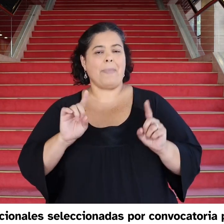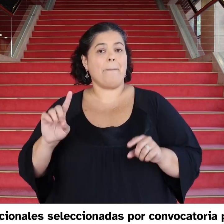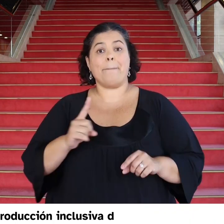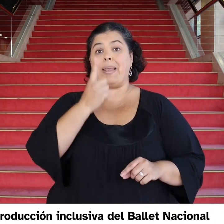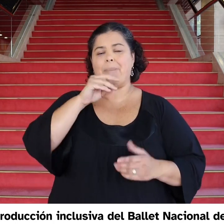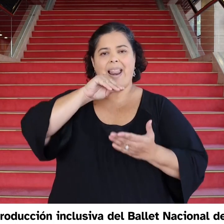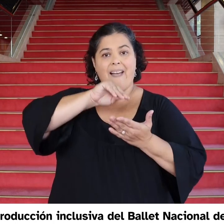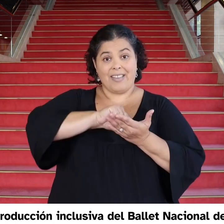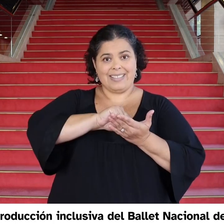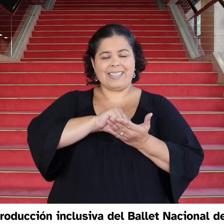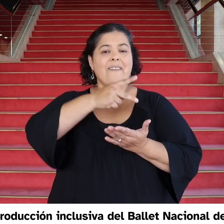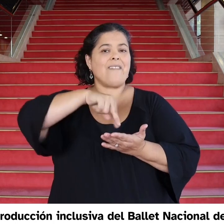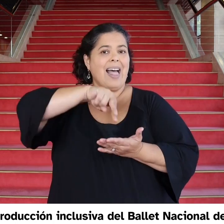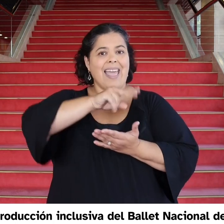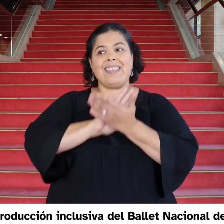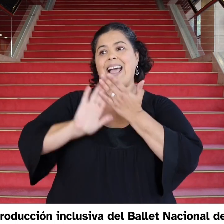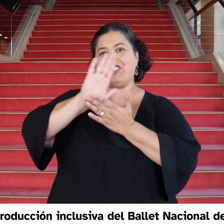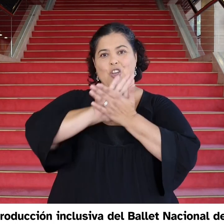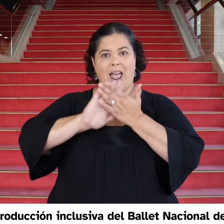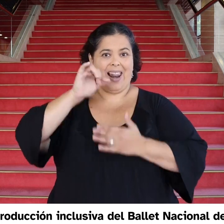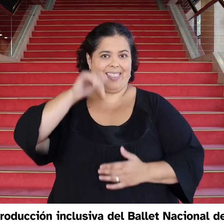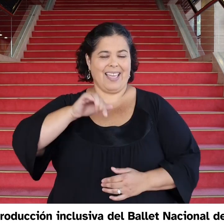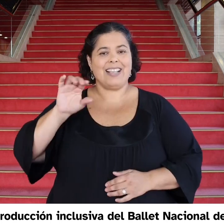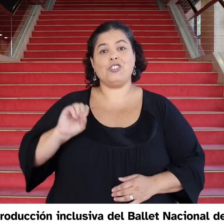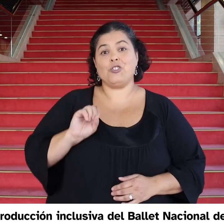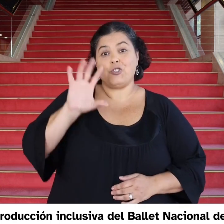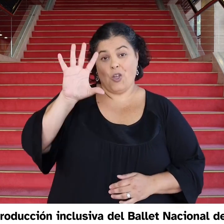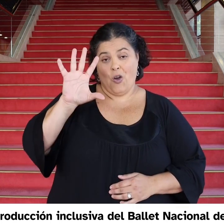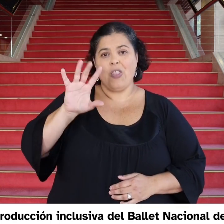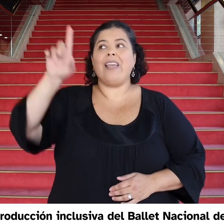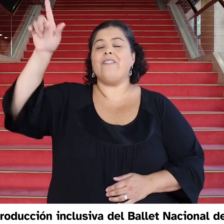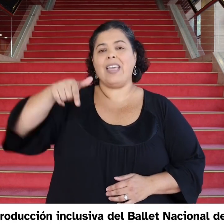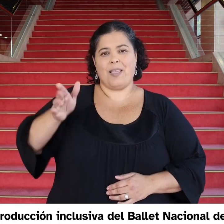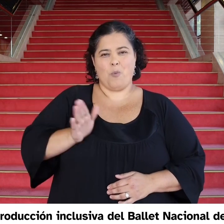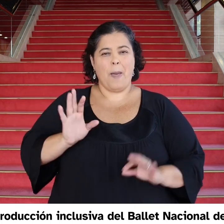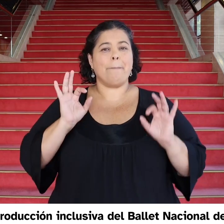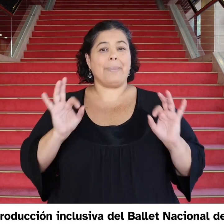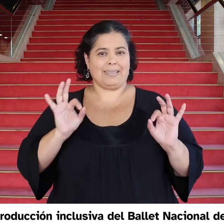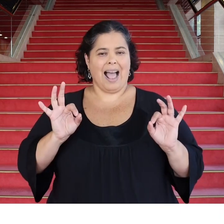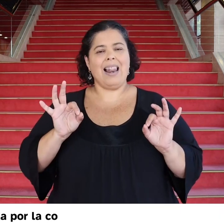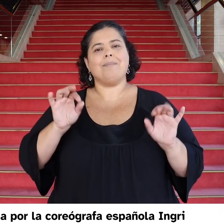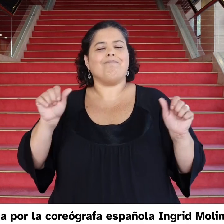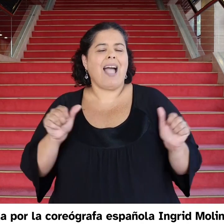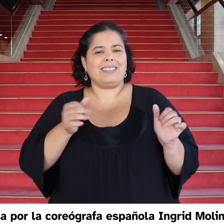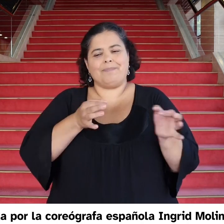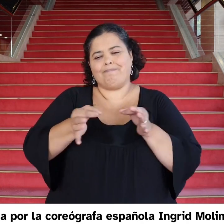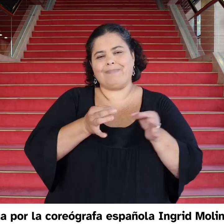La primera producción inclusiva del Ballet Nacional del Sodre dirigida por la coreógrafa española Ingrid Molinos